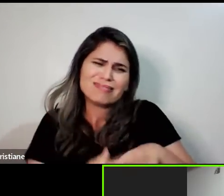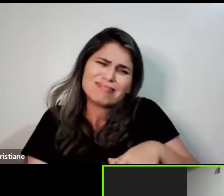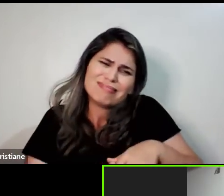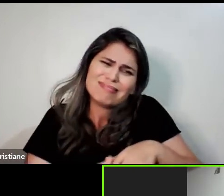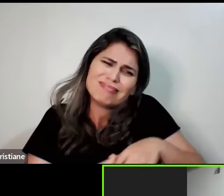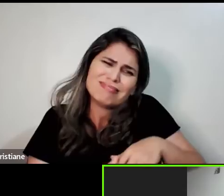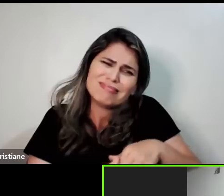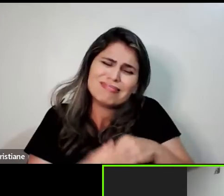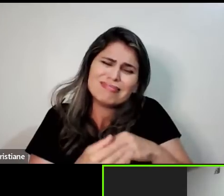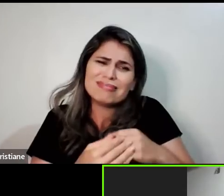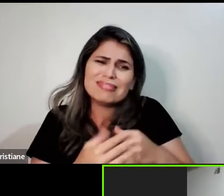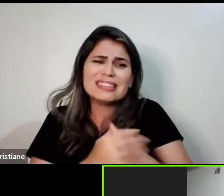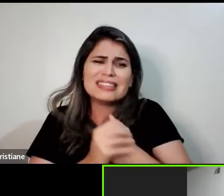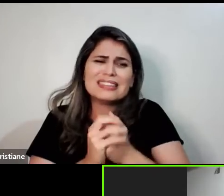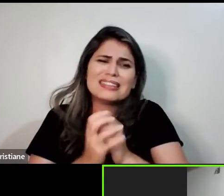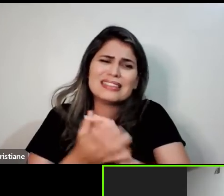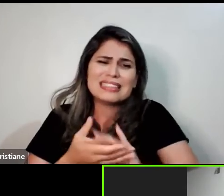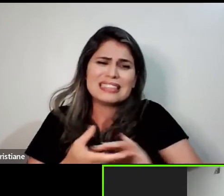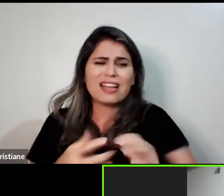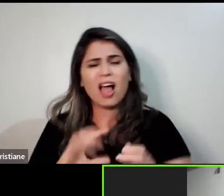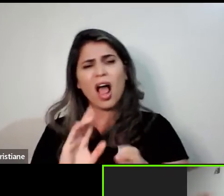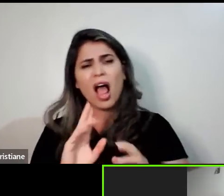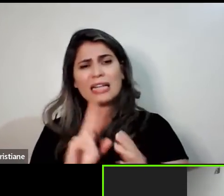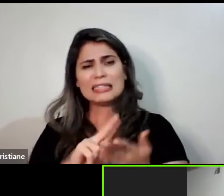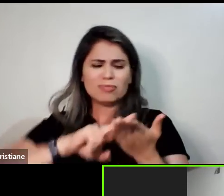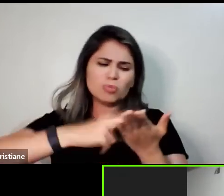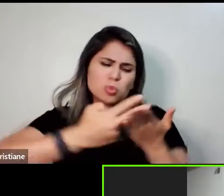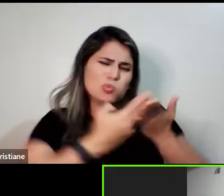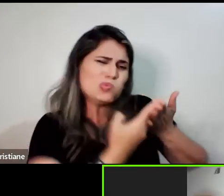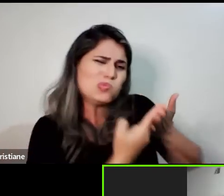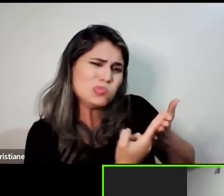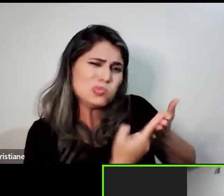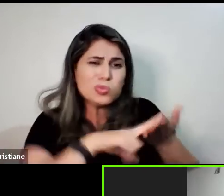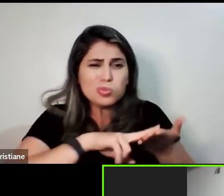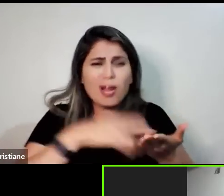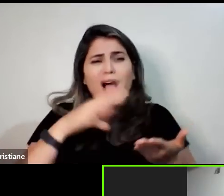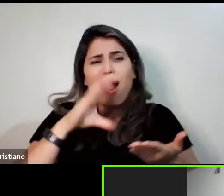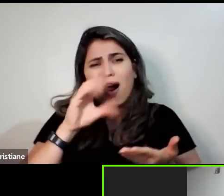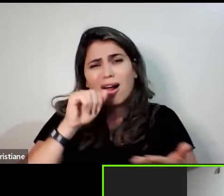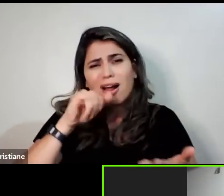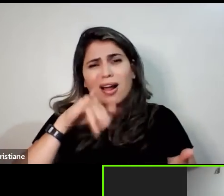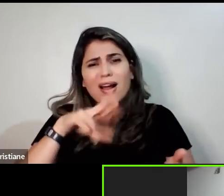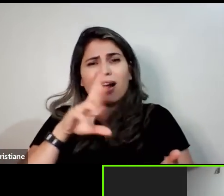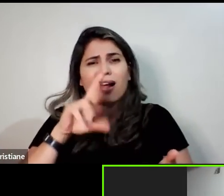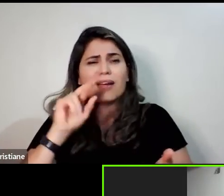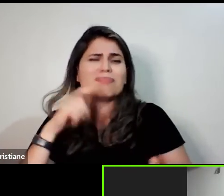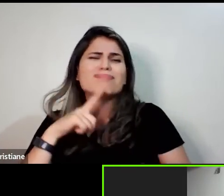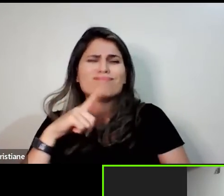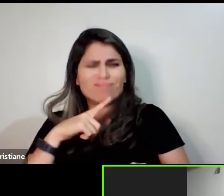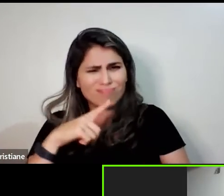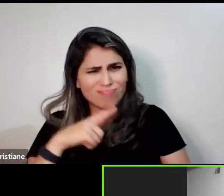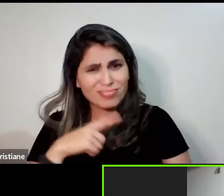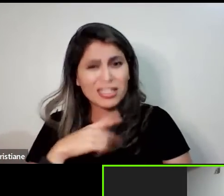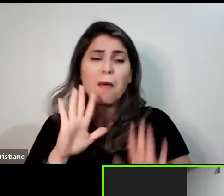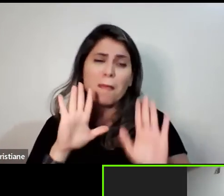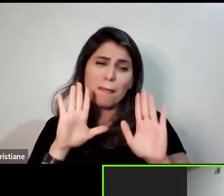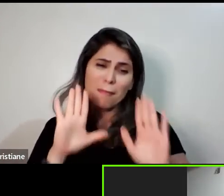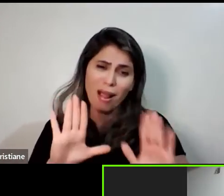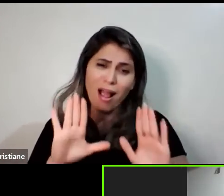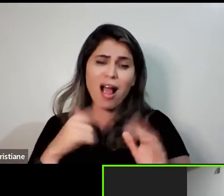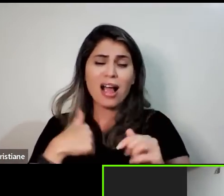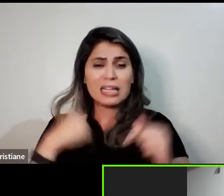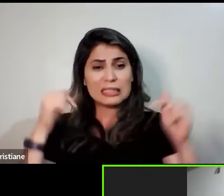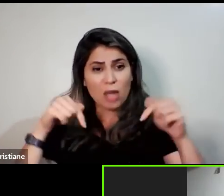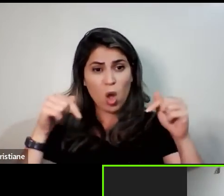mudo para o outro, aí o outro dá cãibra também. Mas, o meu problema é que agora, no